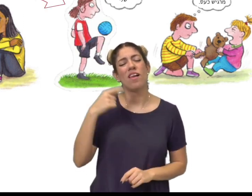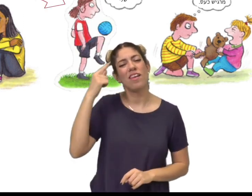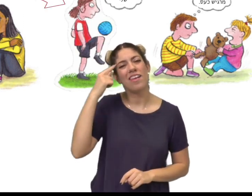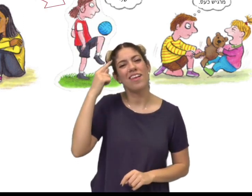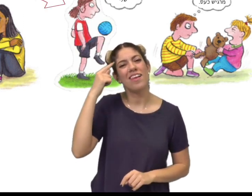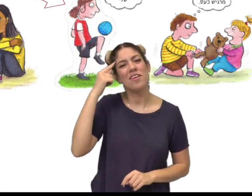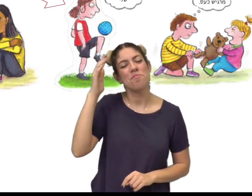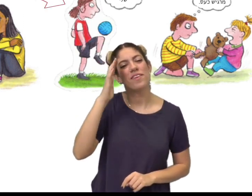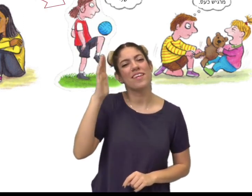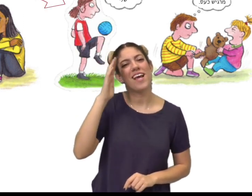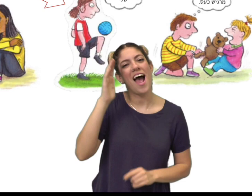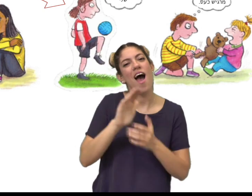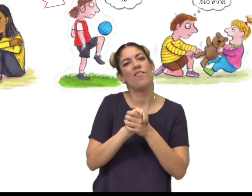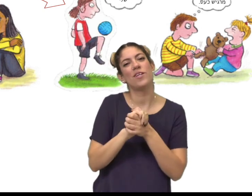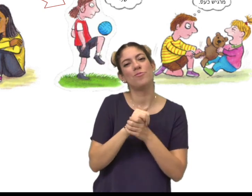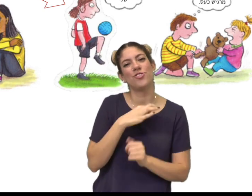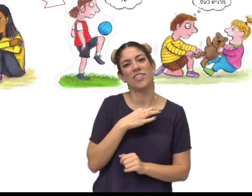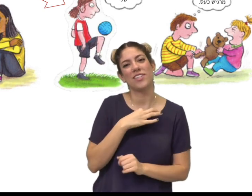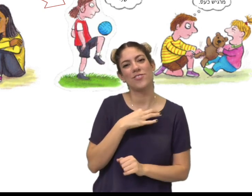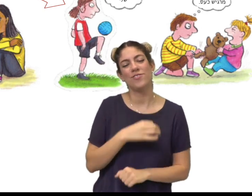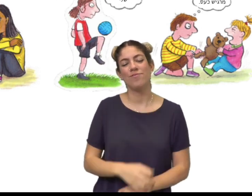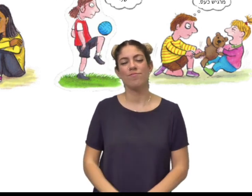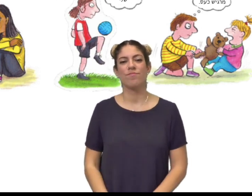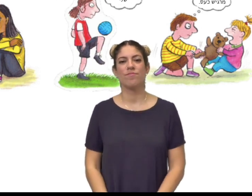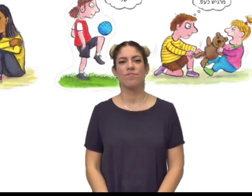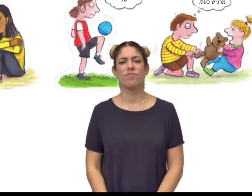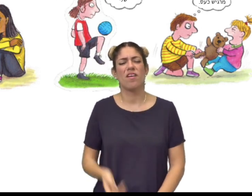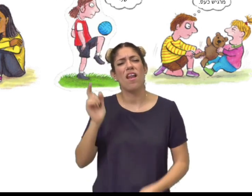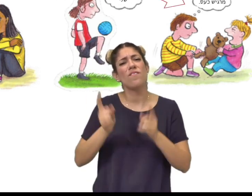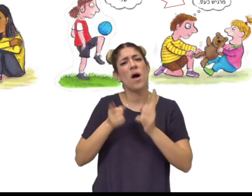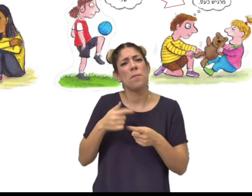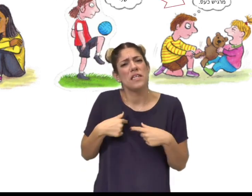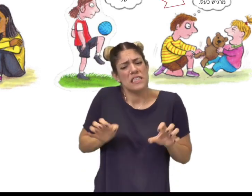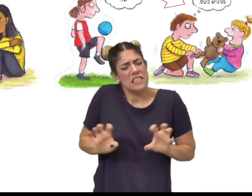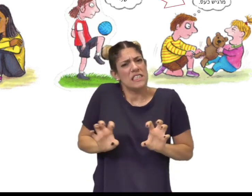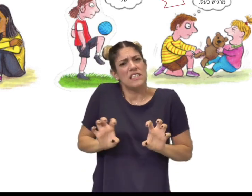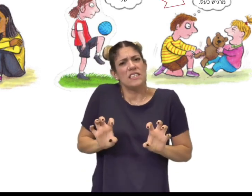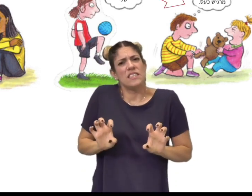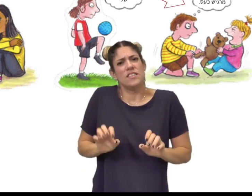לפעמים אני מתגעגעת לחברים שלי. לפעמים אני עצבני.